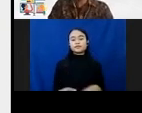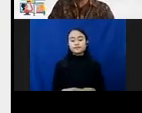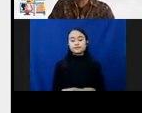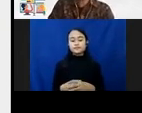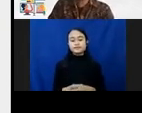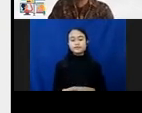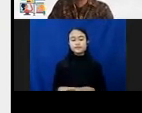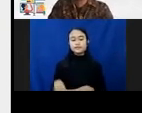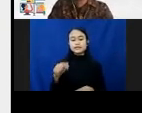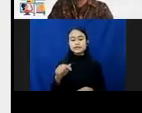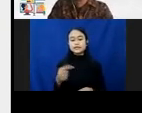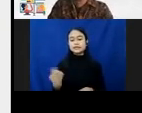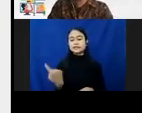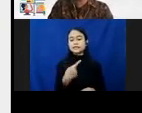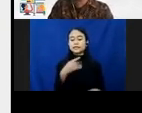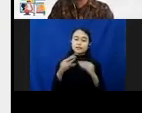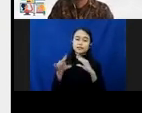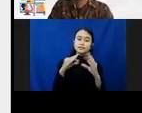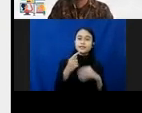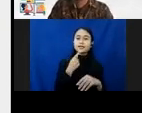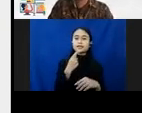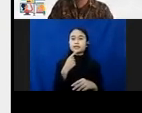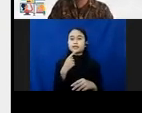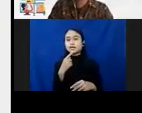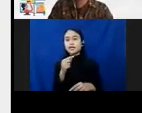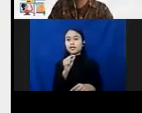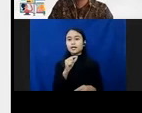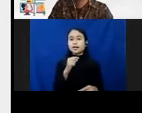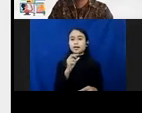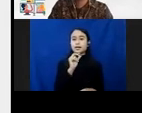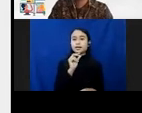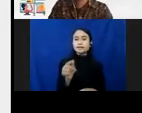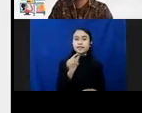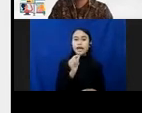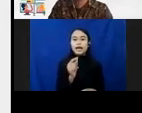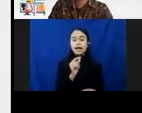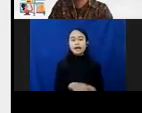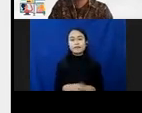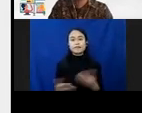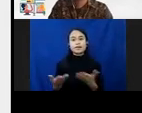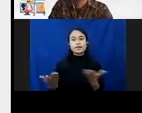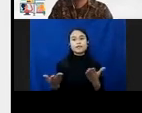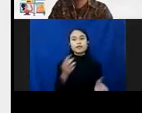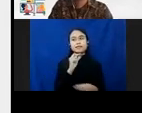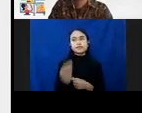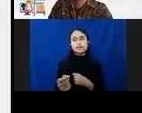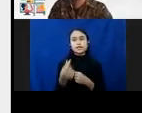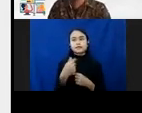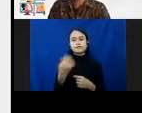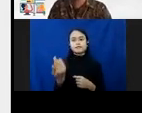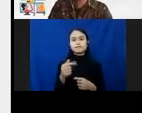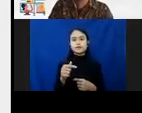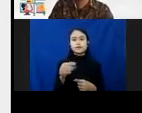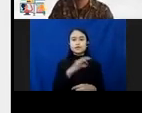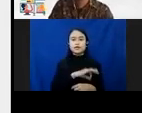Ini kita berbicara tentang perpesanan saja, messaging. Bagaimana situasi perpesanan itu dimanfaatkan bukan